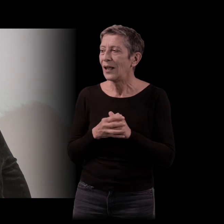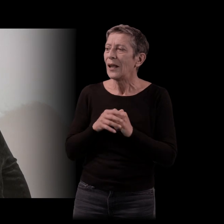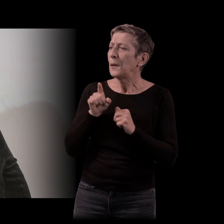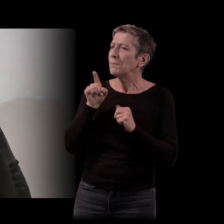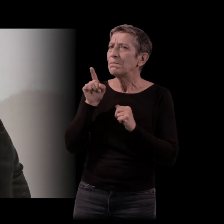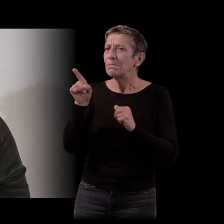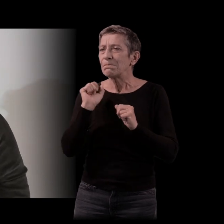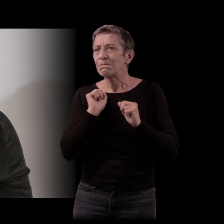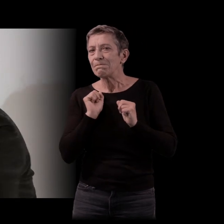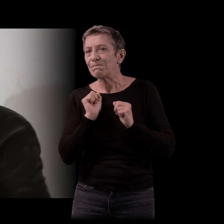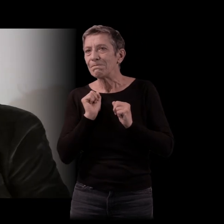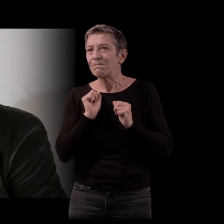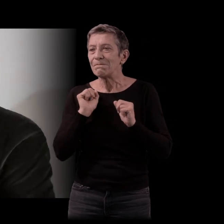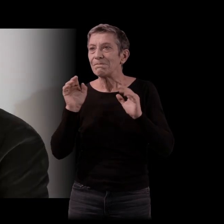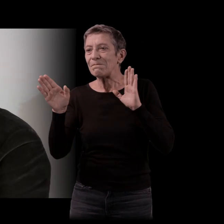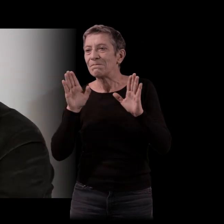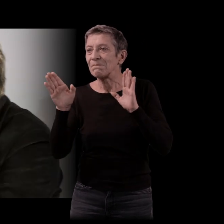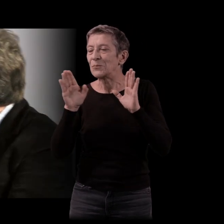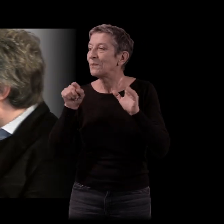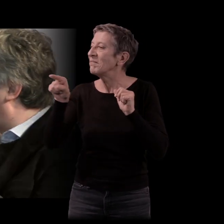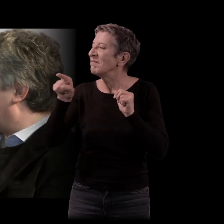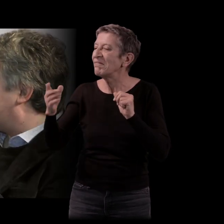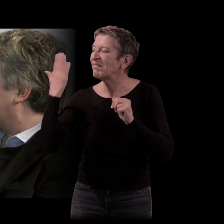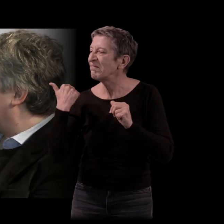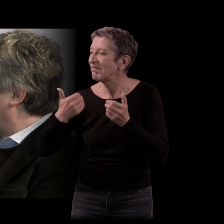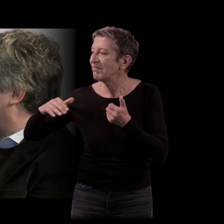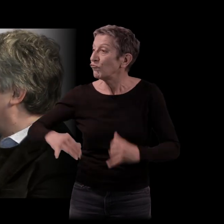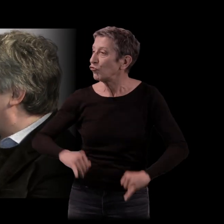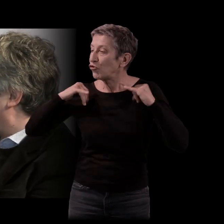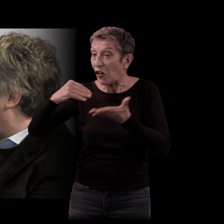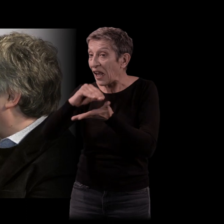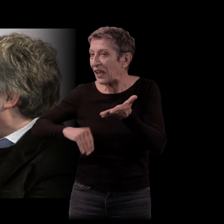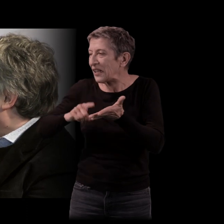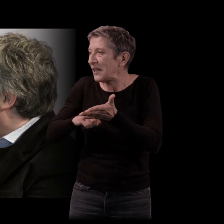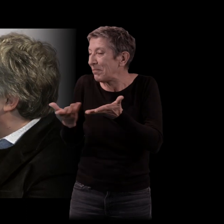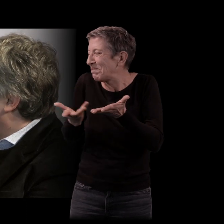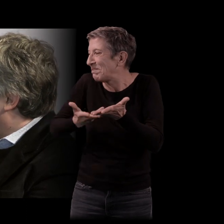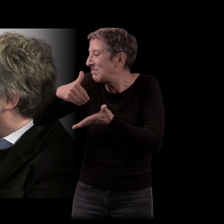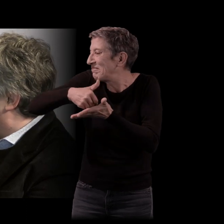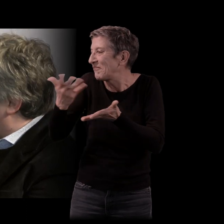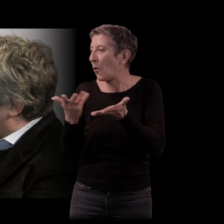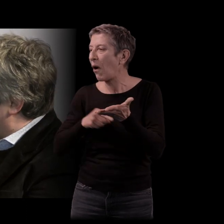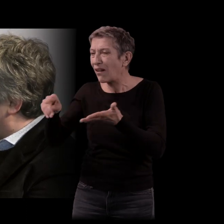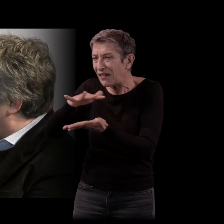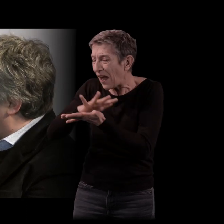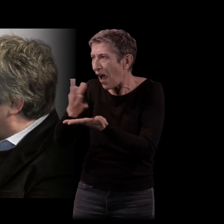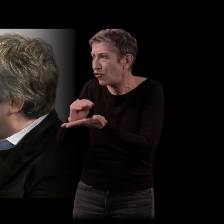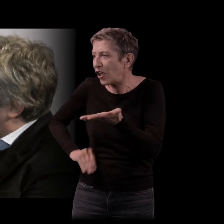d'une certaine manière, ces premiers écrits de jeunesse, à quoi ils ressemblaient ? Justement, ils datent à peu près de quel âge, ces premiers écrits Ces premières choses